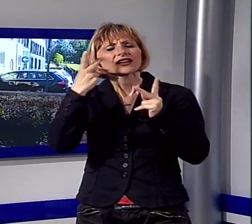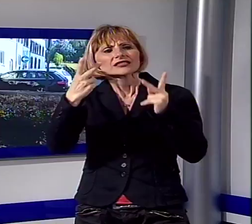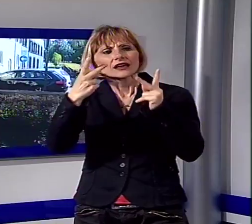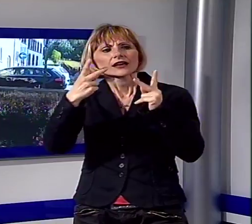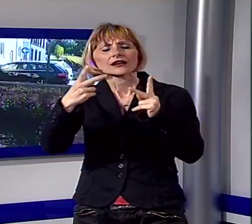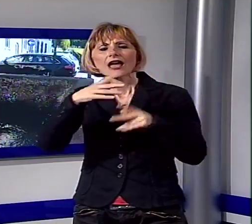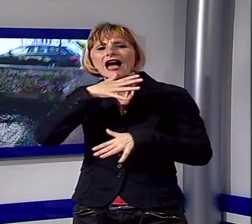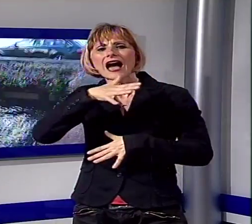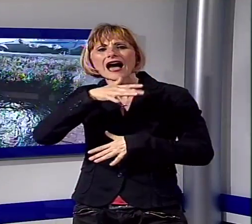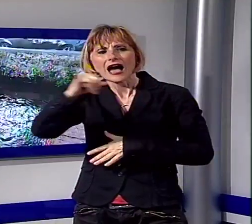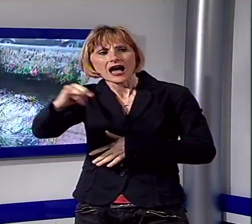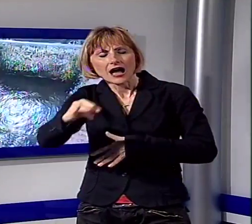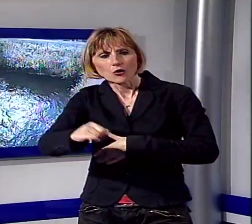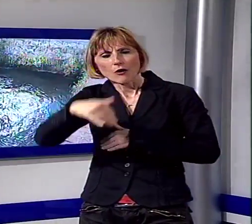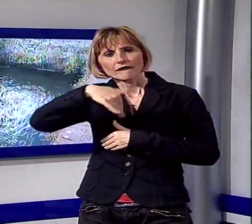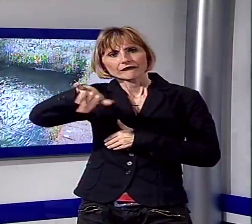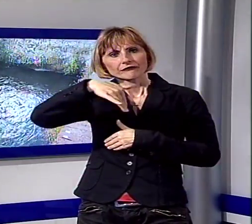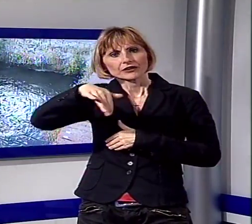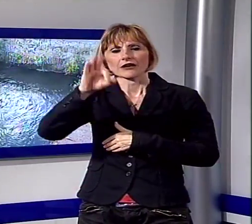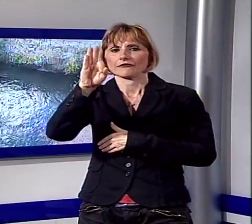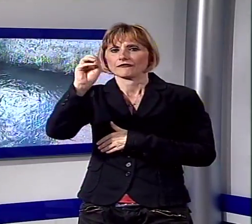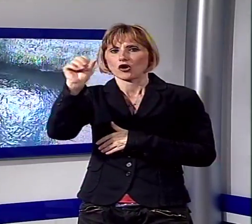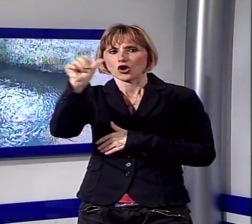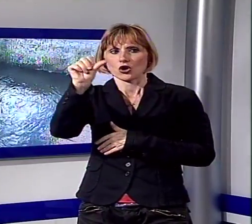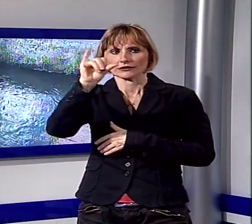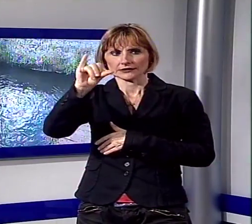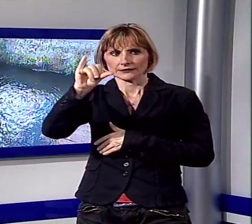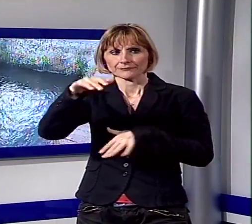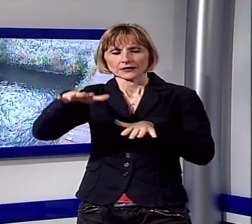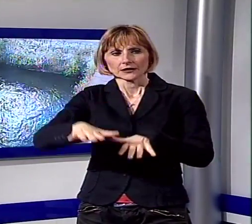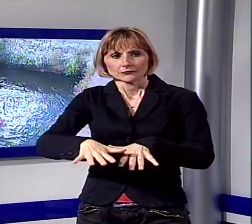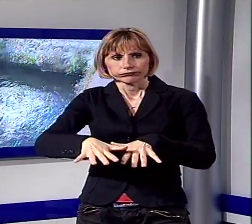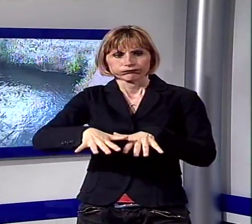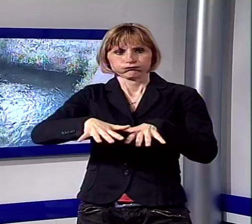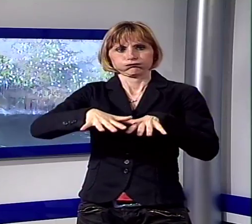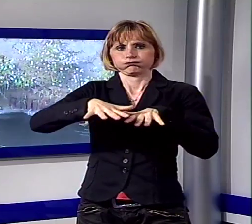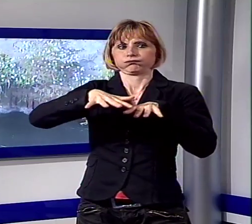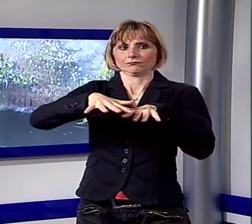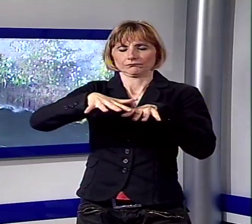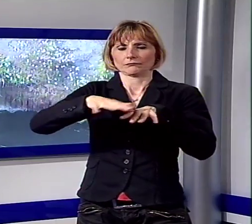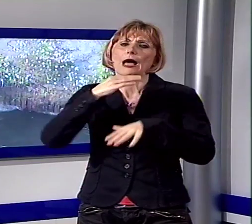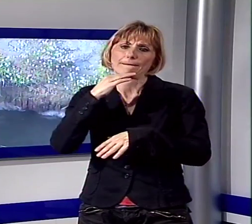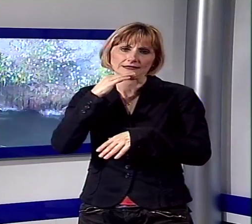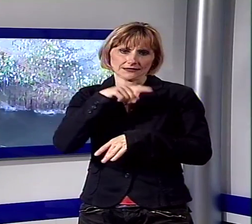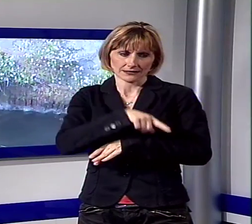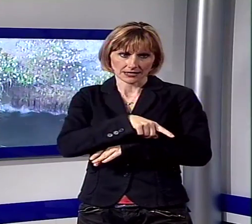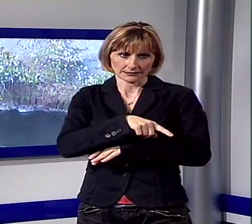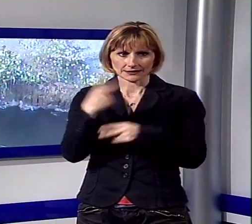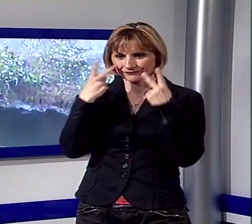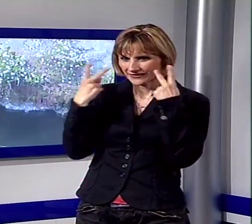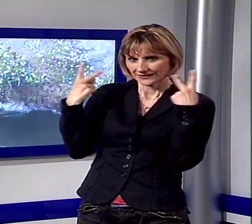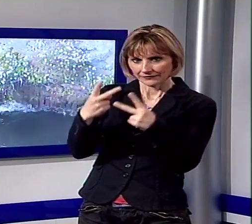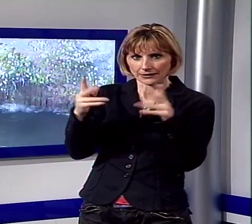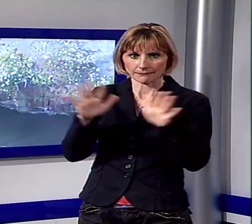dell'acqua in via dei fossi, livello che sembra tornato abbastanza alto come si può vedere in queste